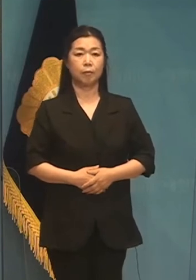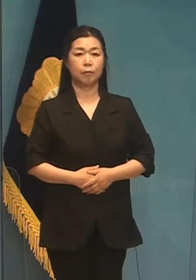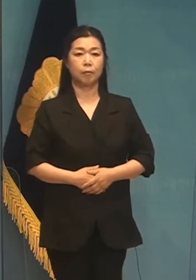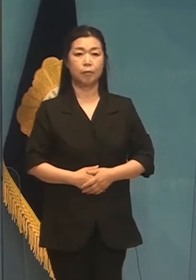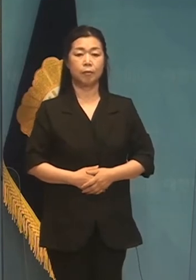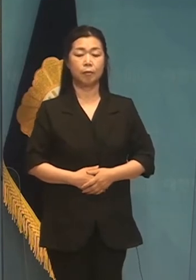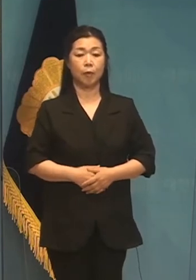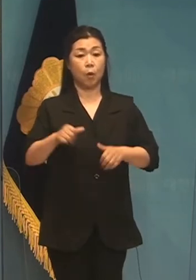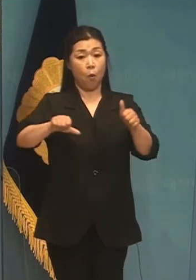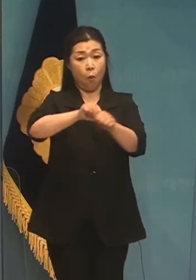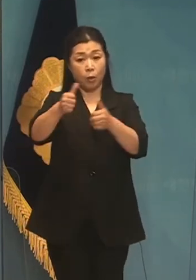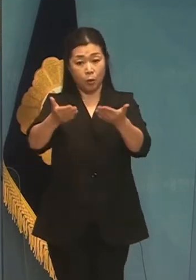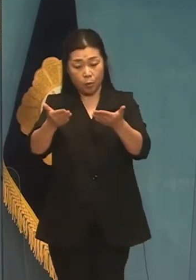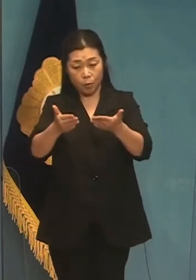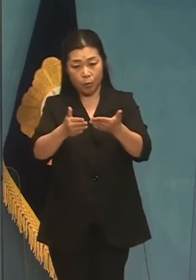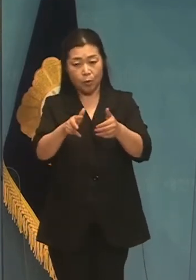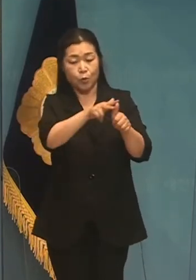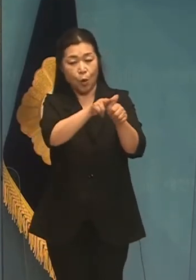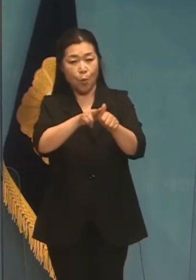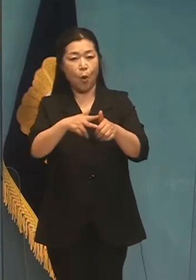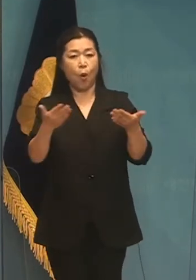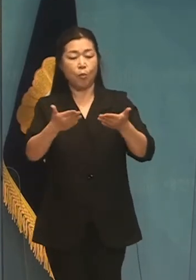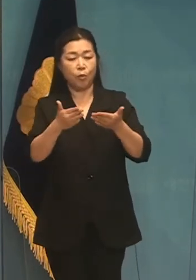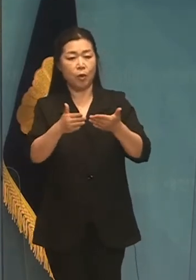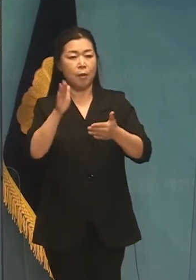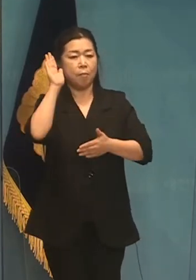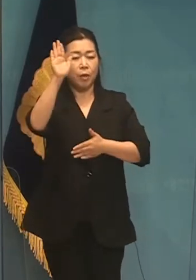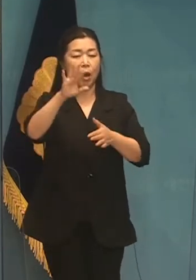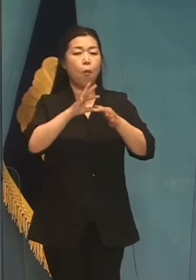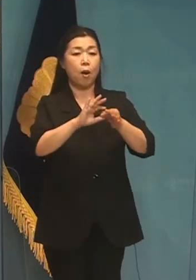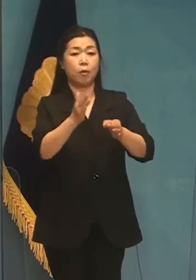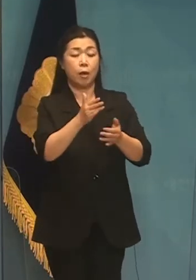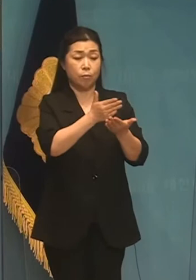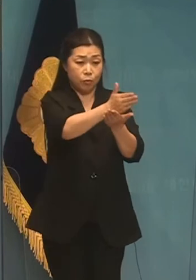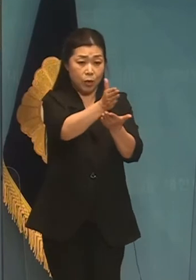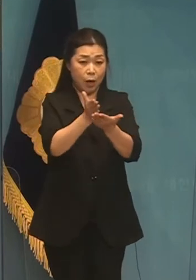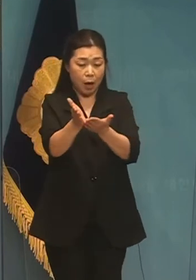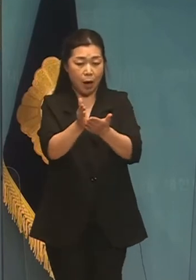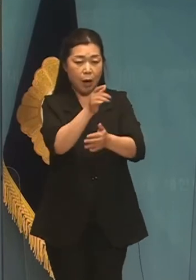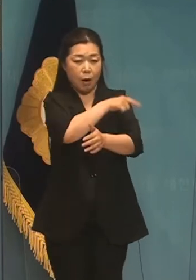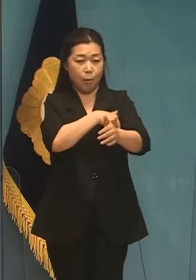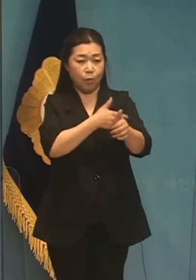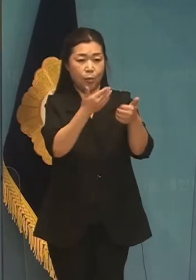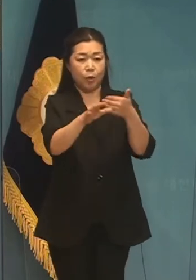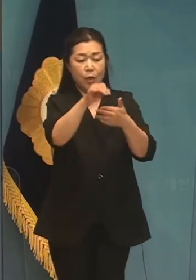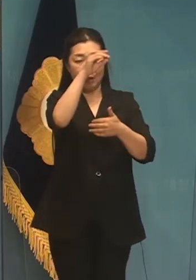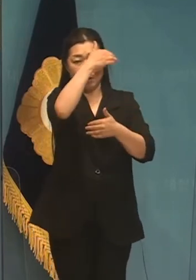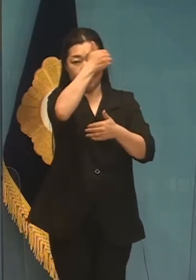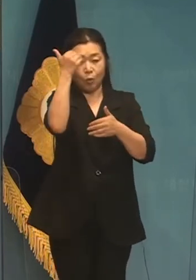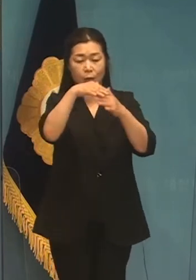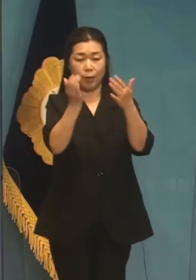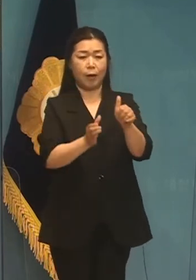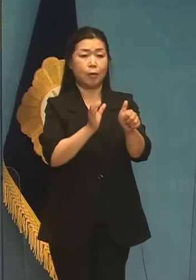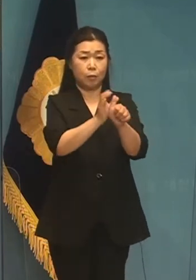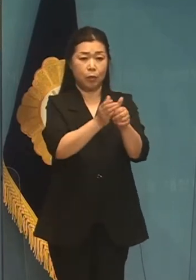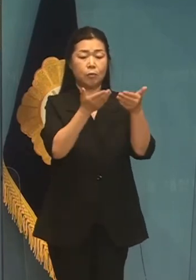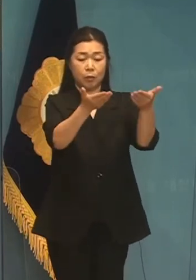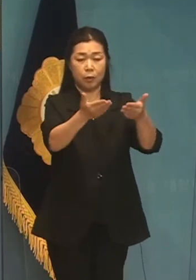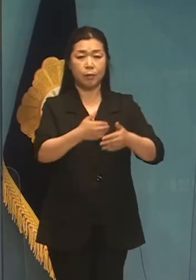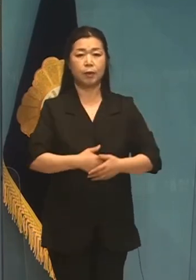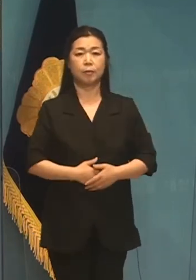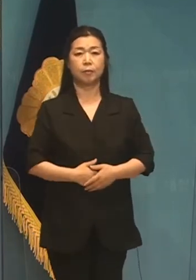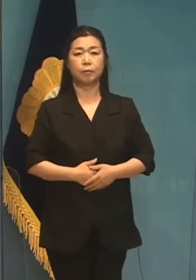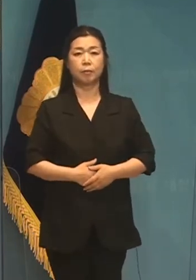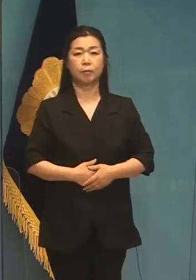환경 업무와 정보 업무 등 미래산업과 관련된 분야의 강구진에도 청년들이 적극 진출할 수 있도록 하겠습니다.